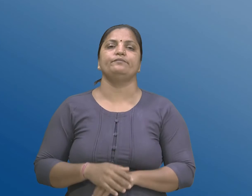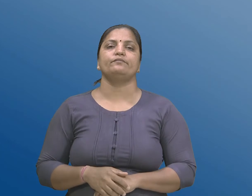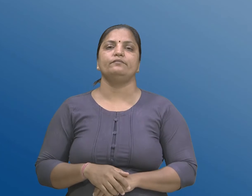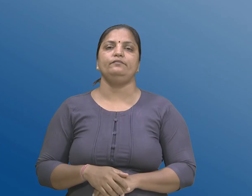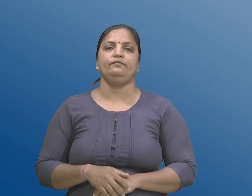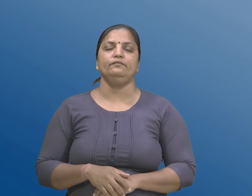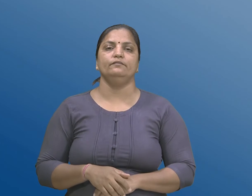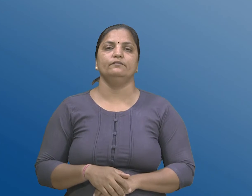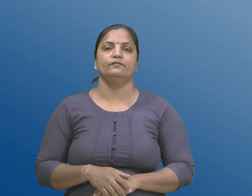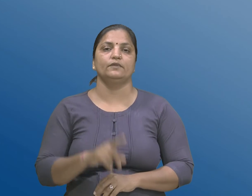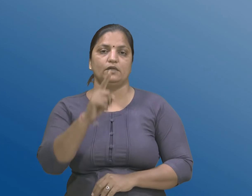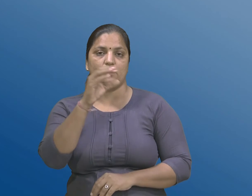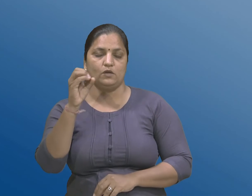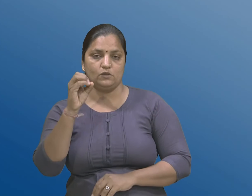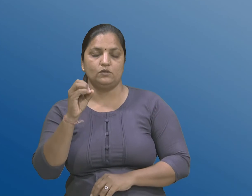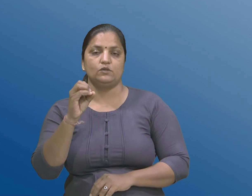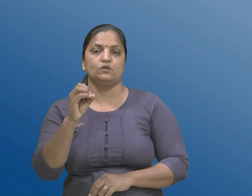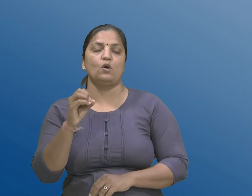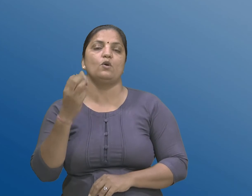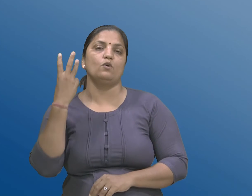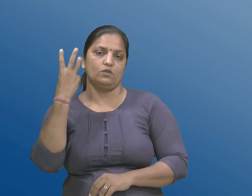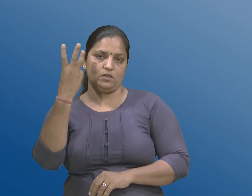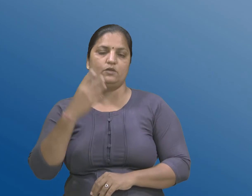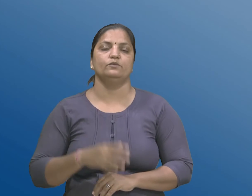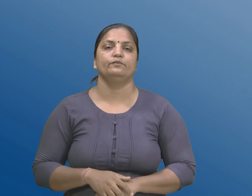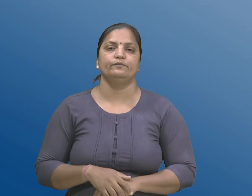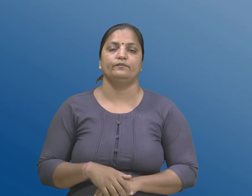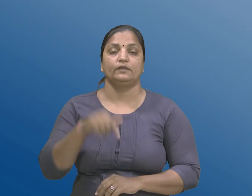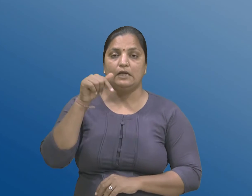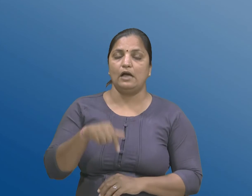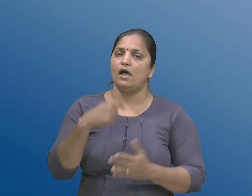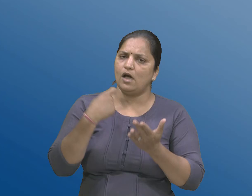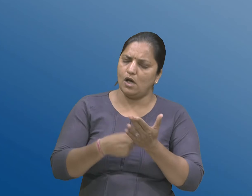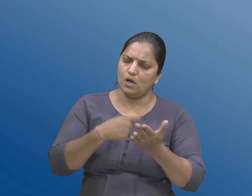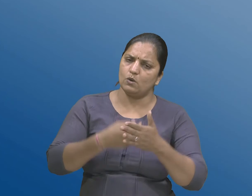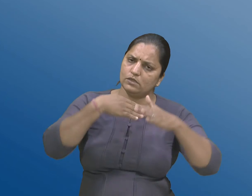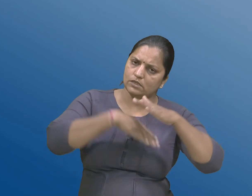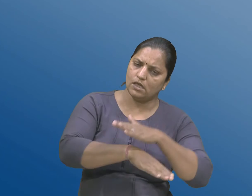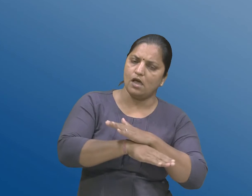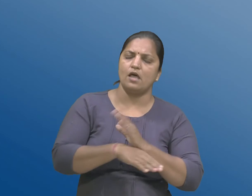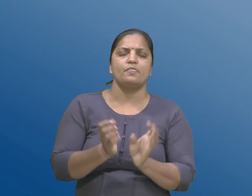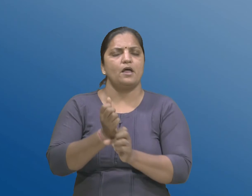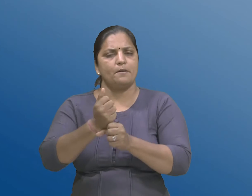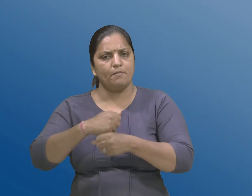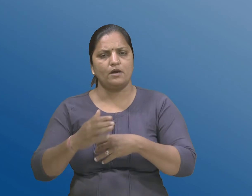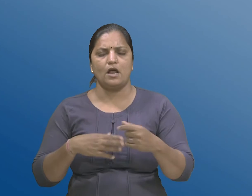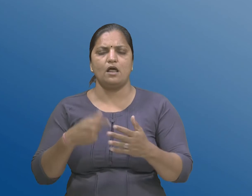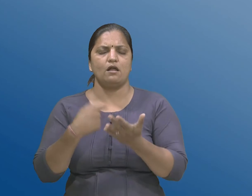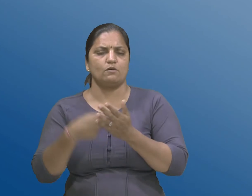100 नो त्रीजु आ अधिनियम हेठल बनावयाईल दरेक नियम ते बनी गया